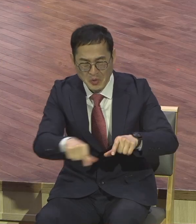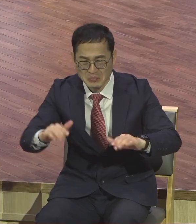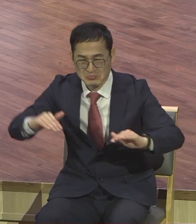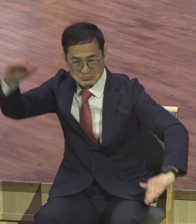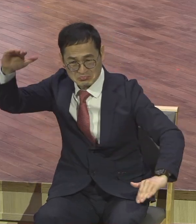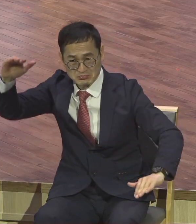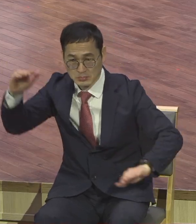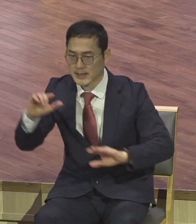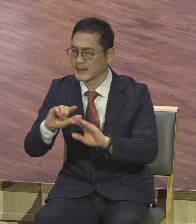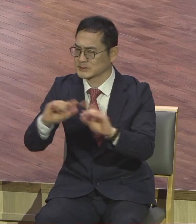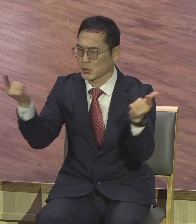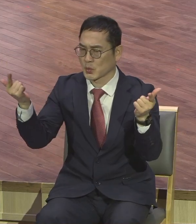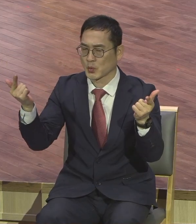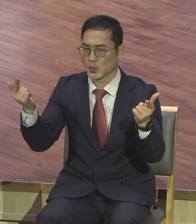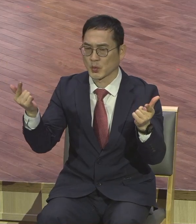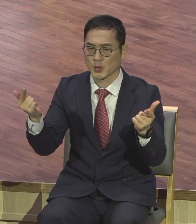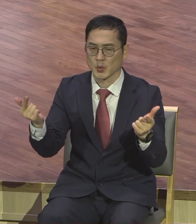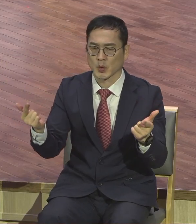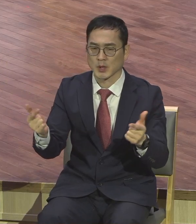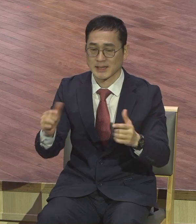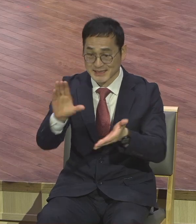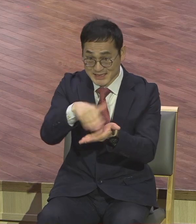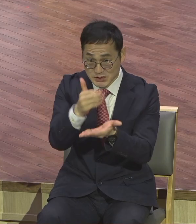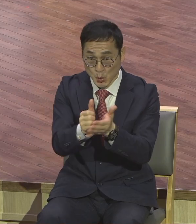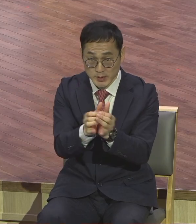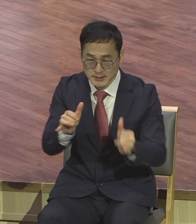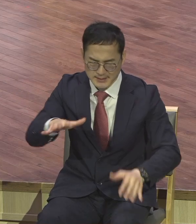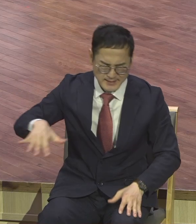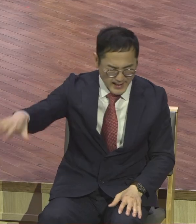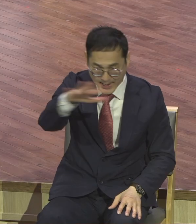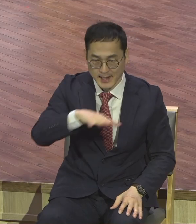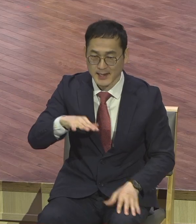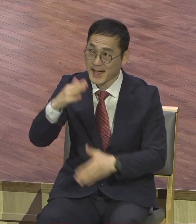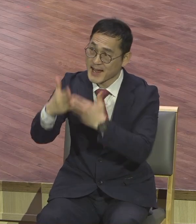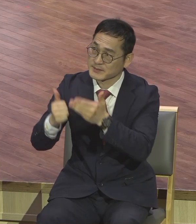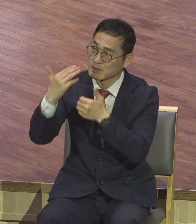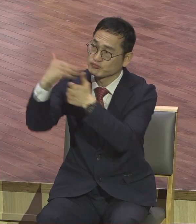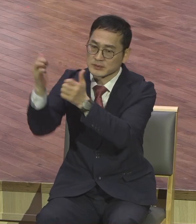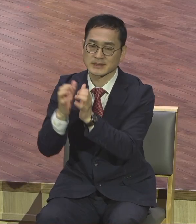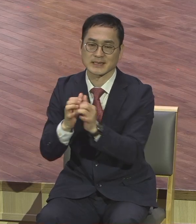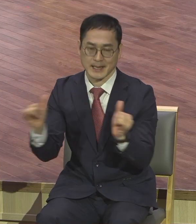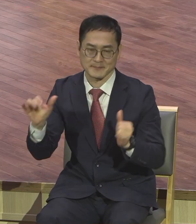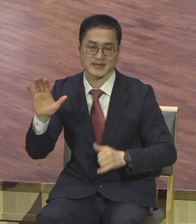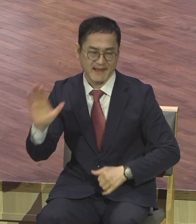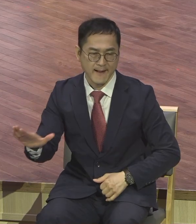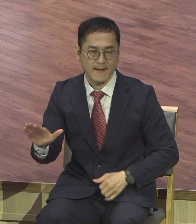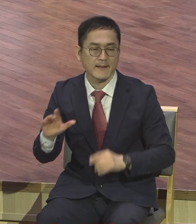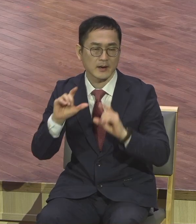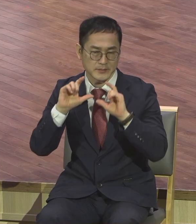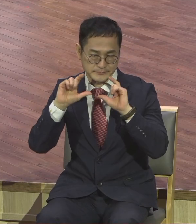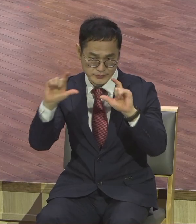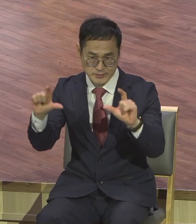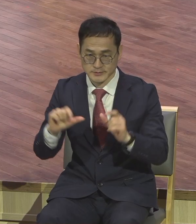모든 그리스도인들은 소명을 받은 자들이다. 모든 그리스도인들 그래서